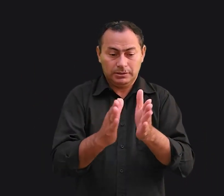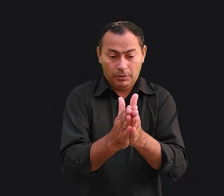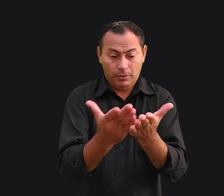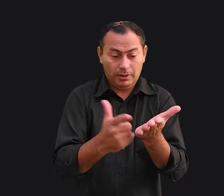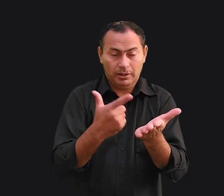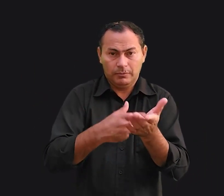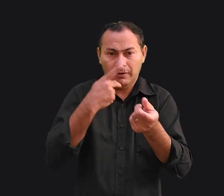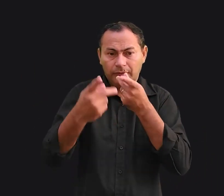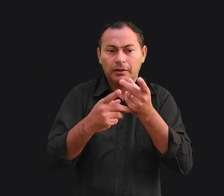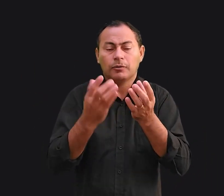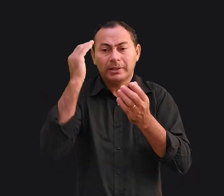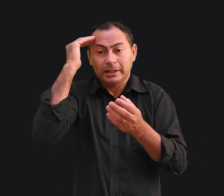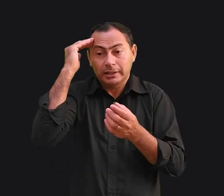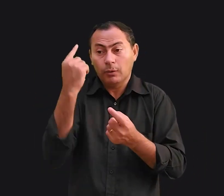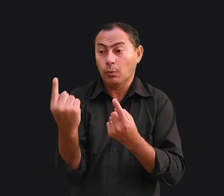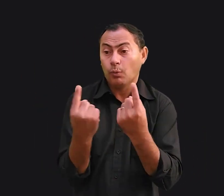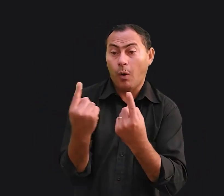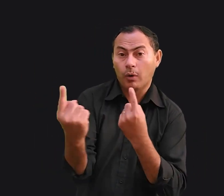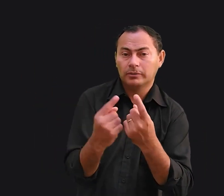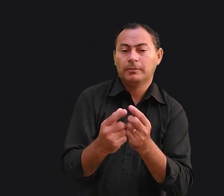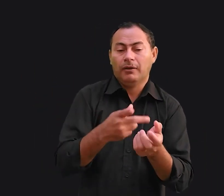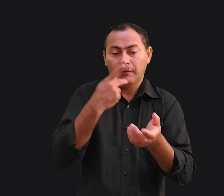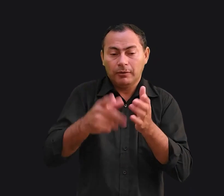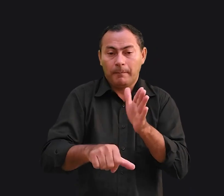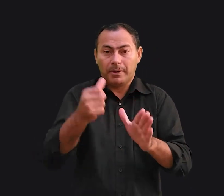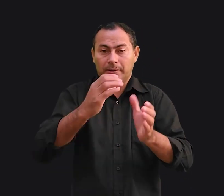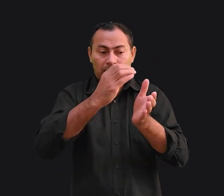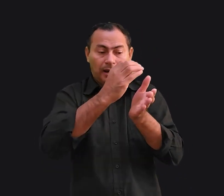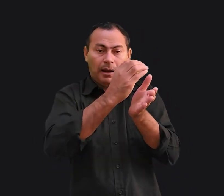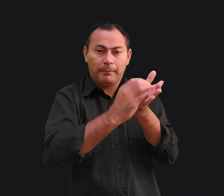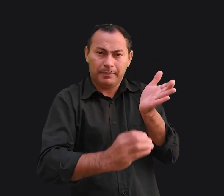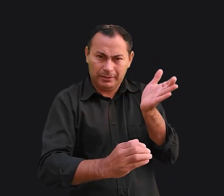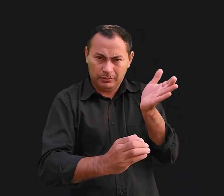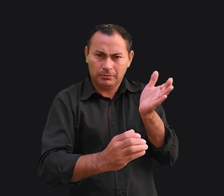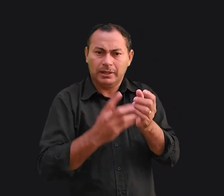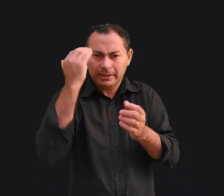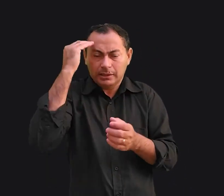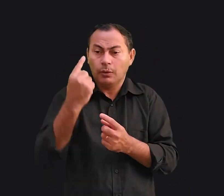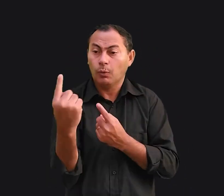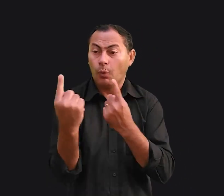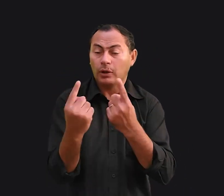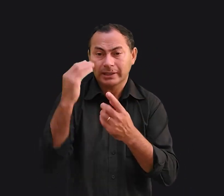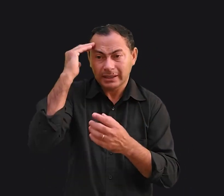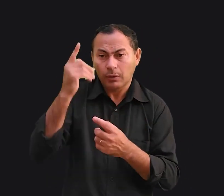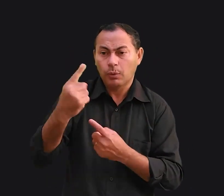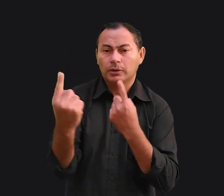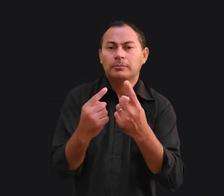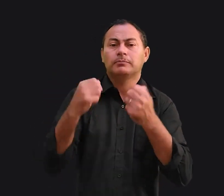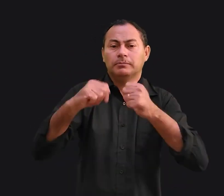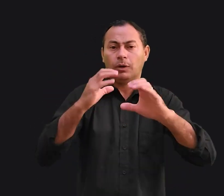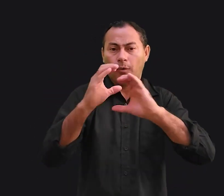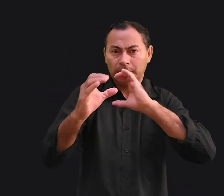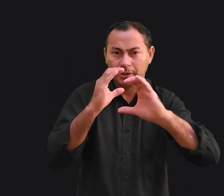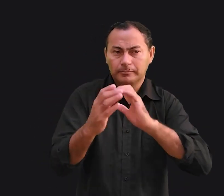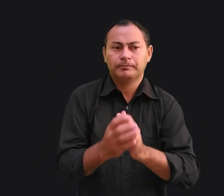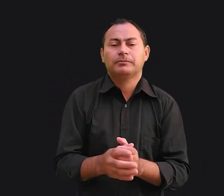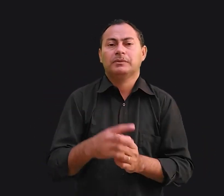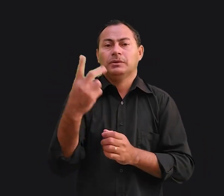livro, Como Entender Um ao Outro, afirmou no primeiro capítulo que, para entender um ao outro, precisamos nos comunicar. No segundo